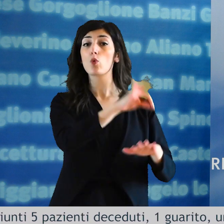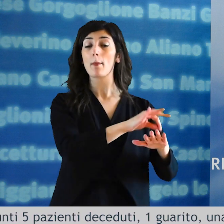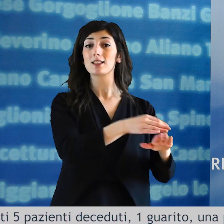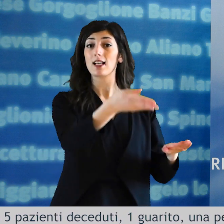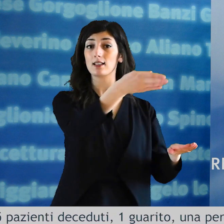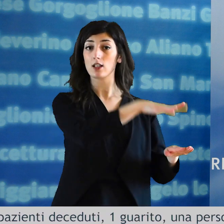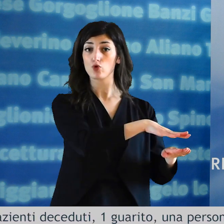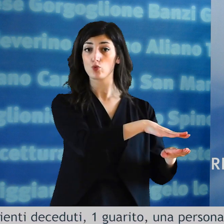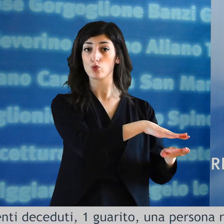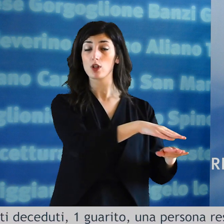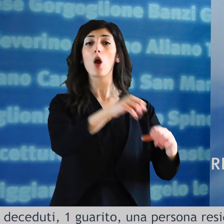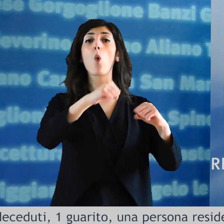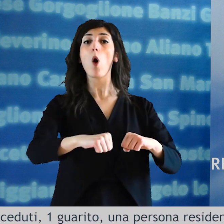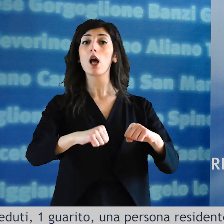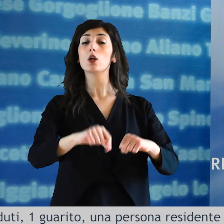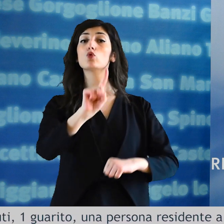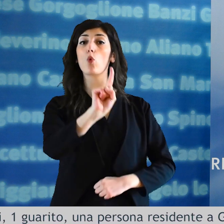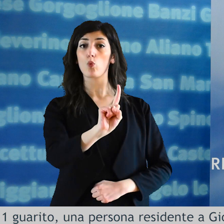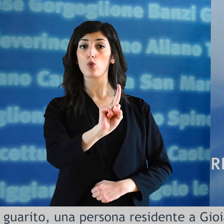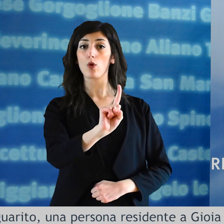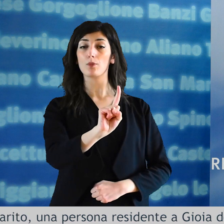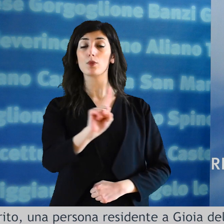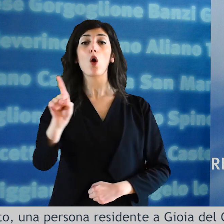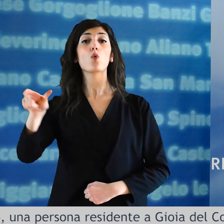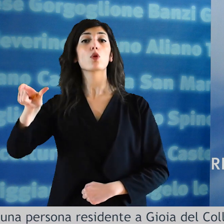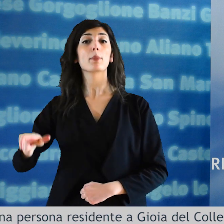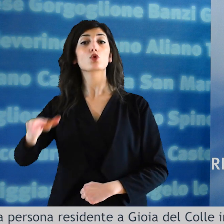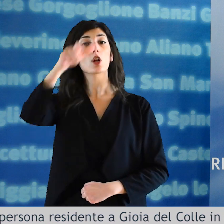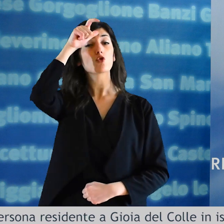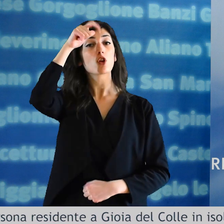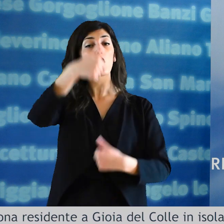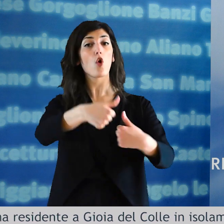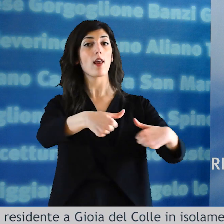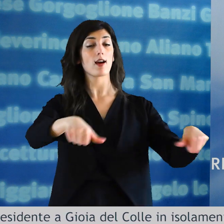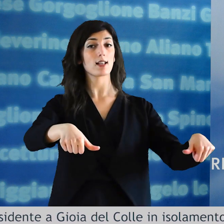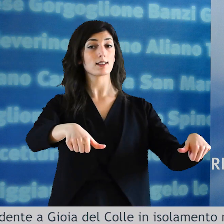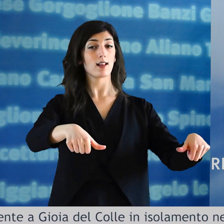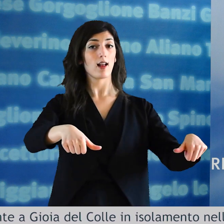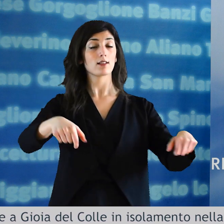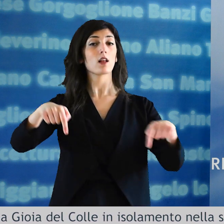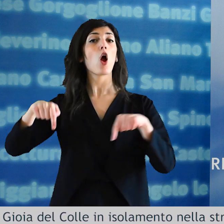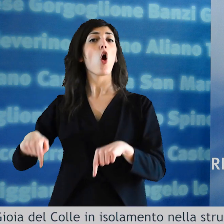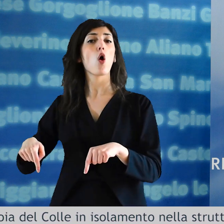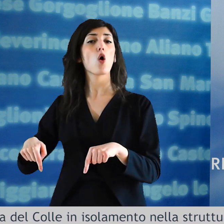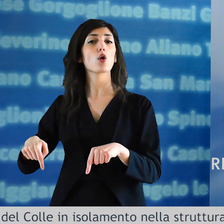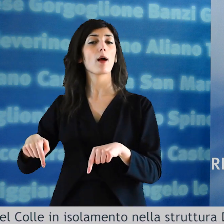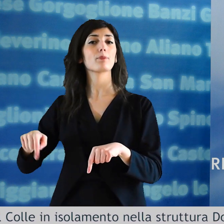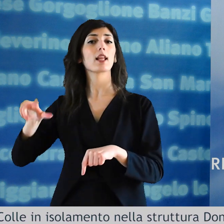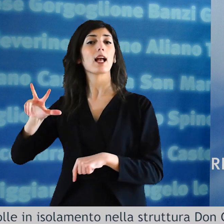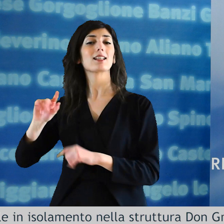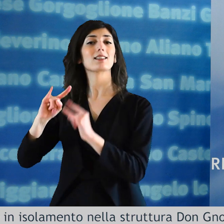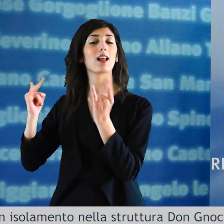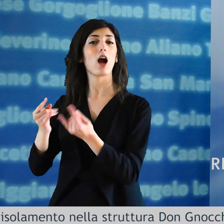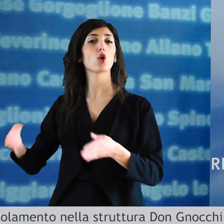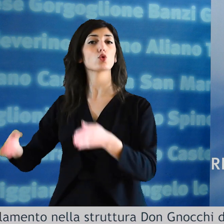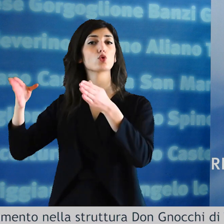cinque pazienti deceduti un guarito una persona residente a gioia del colle in isolamento nella